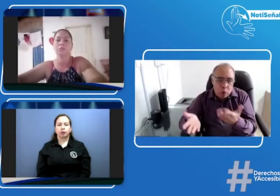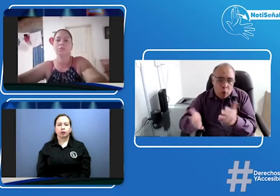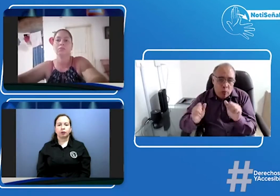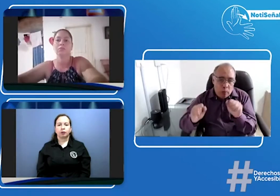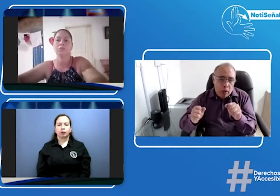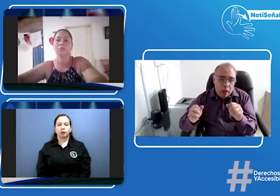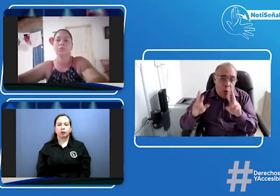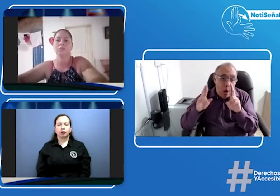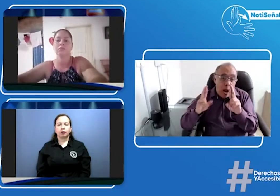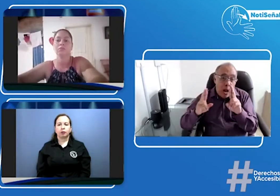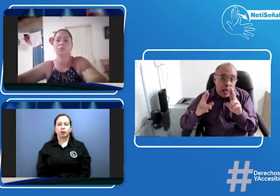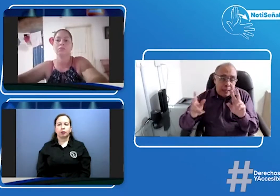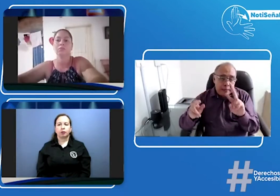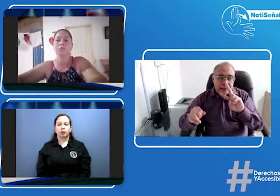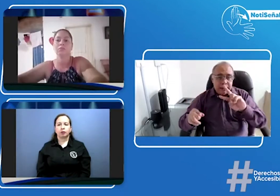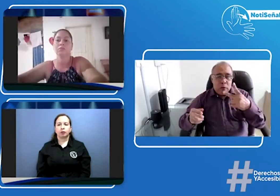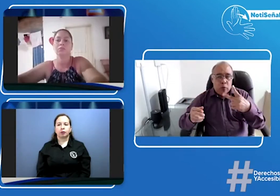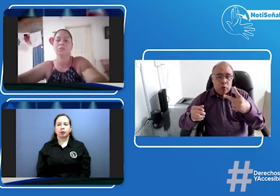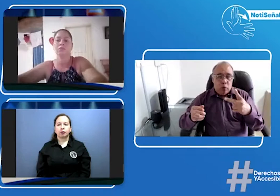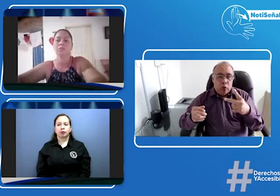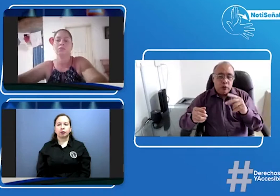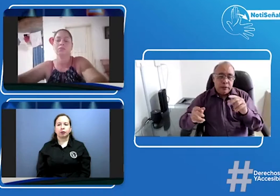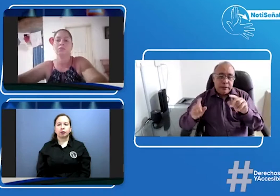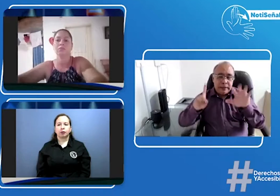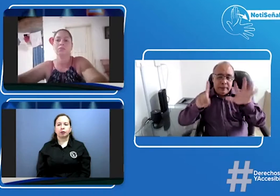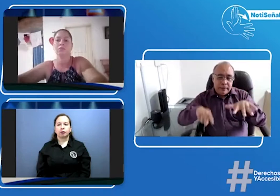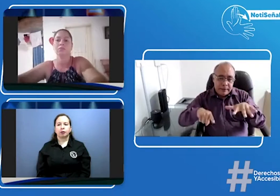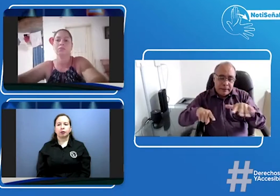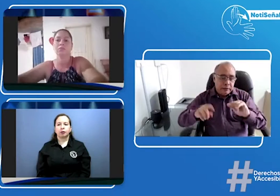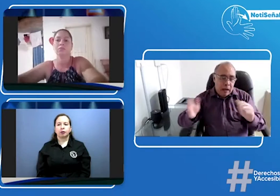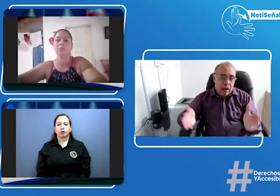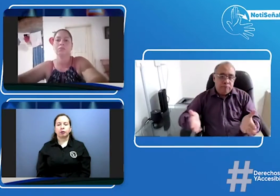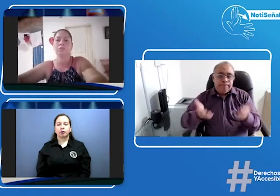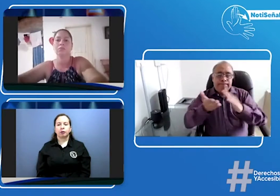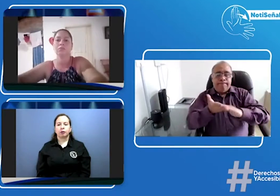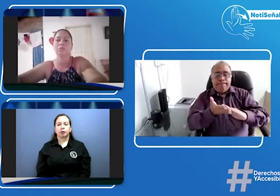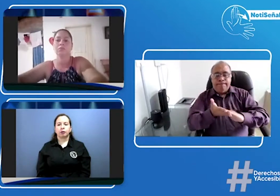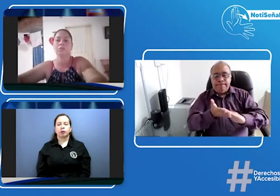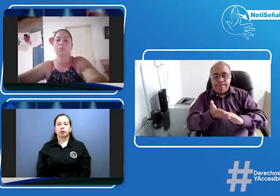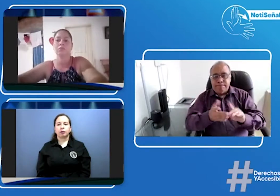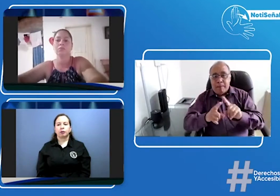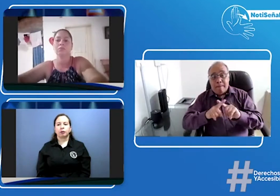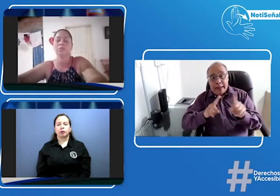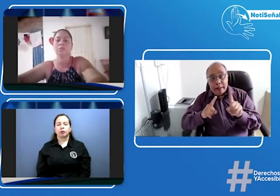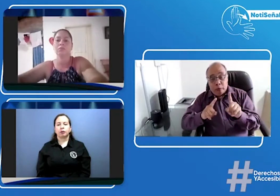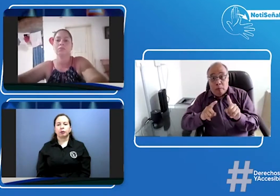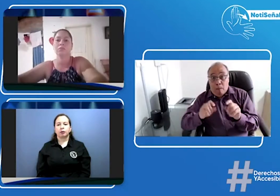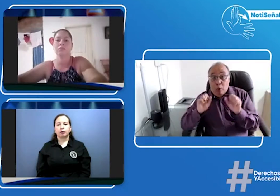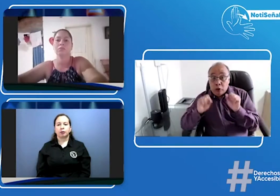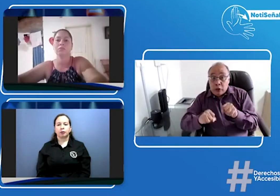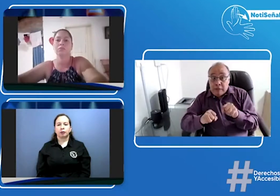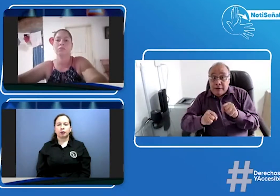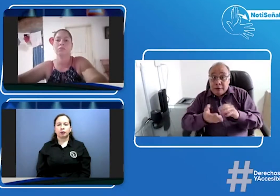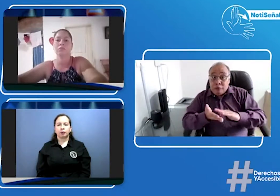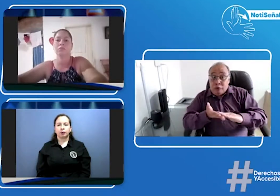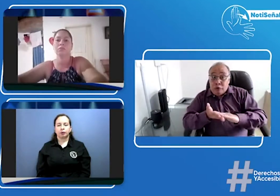con el ministerio de educación con la persona de contacto allá para ver qué puede suceder y qué se puede hacer para segundo semestre para arreglar